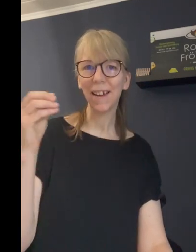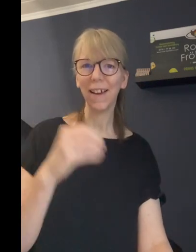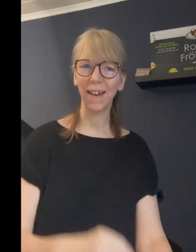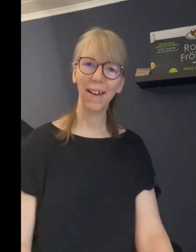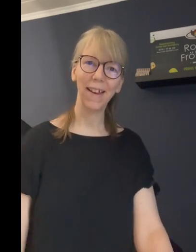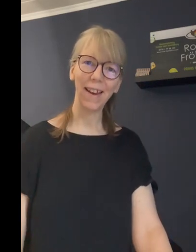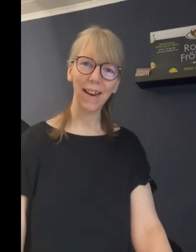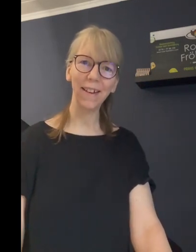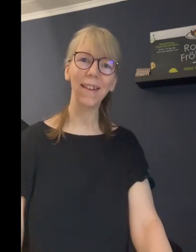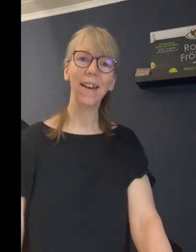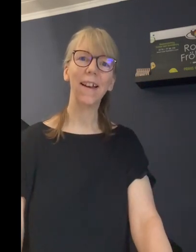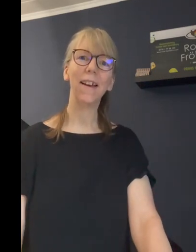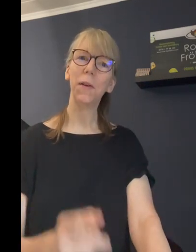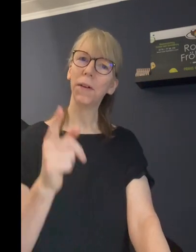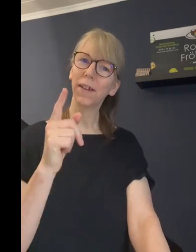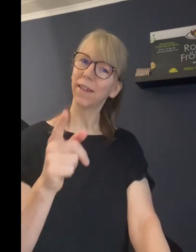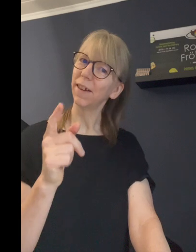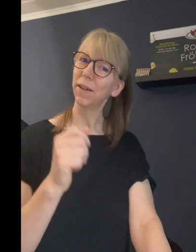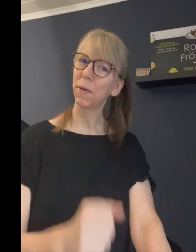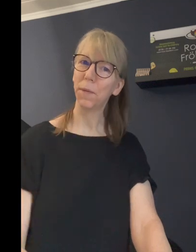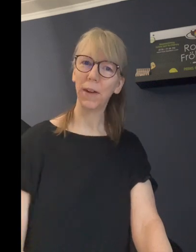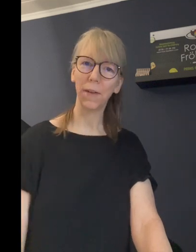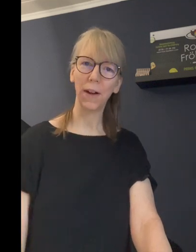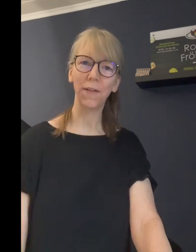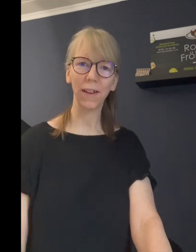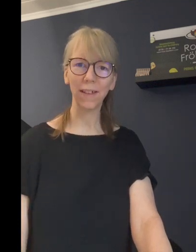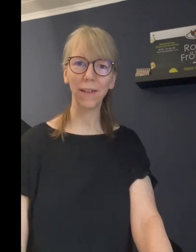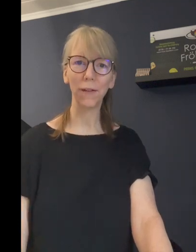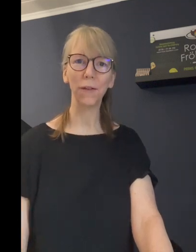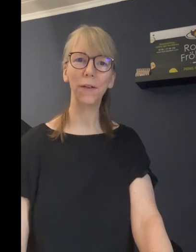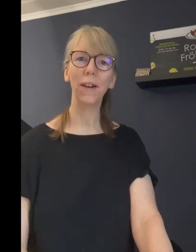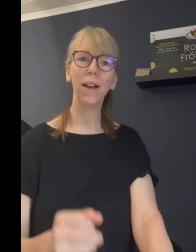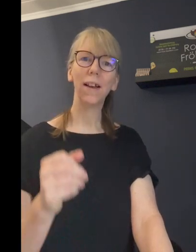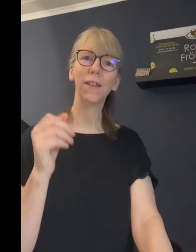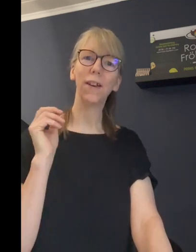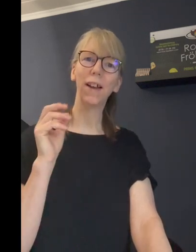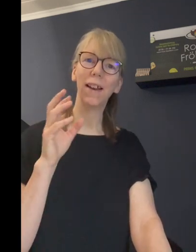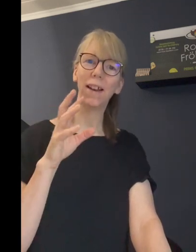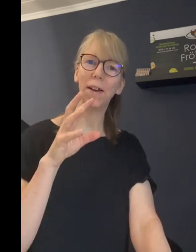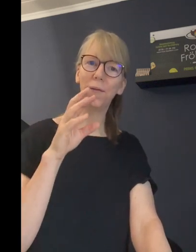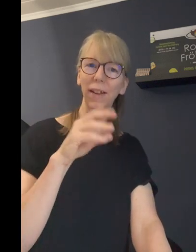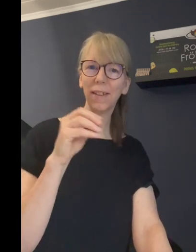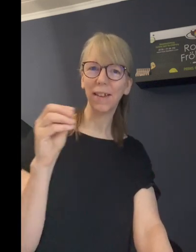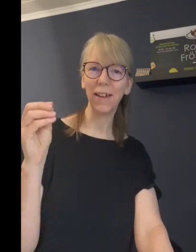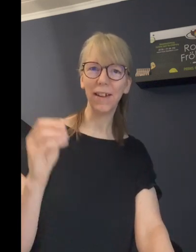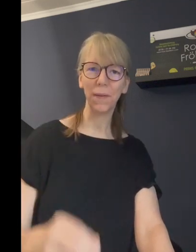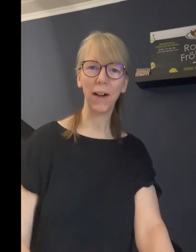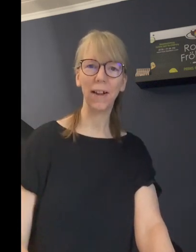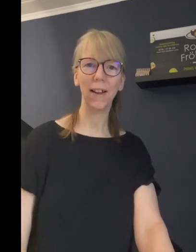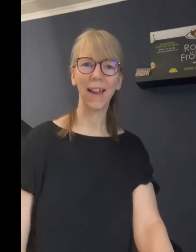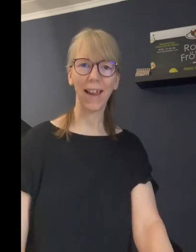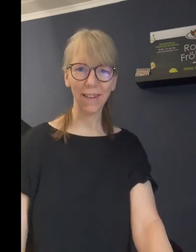denkt. Übrigens hat es nichts mit dem Intervallfasten zu tun, sondern was ist ein Intervallesser?